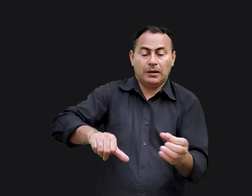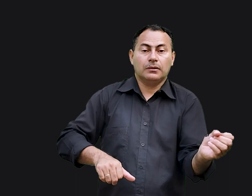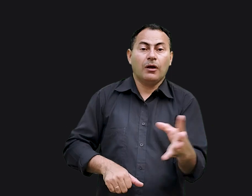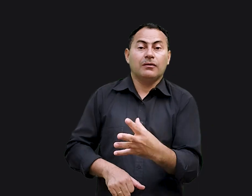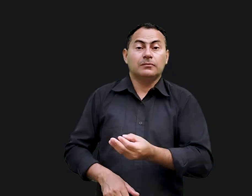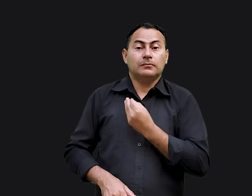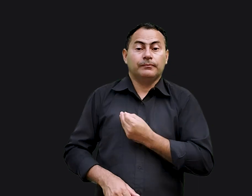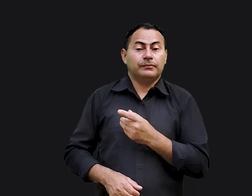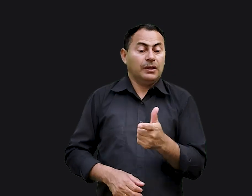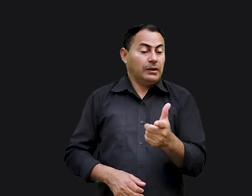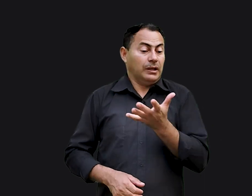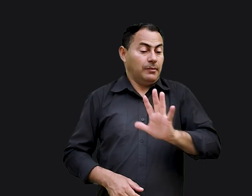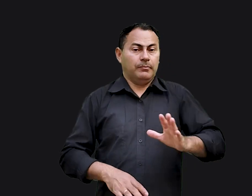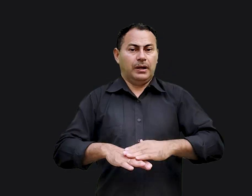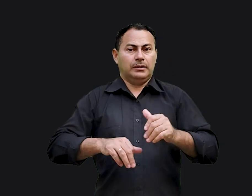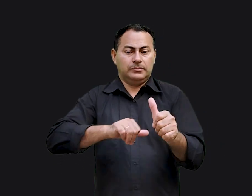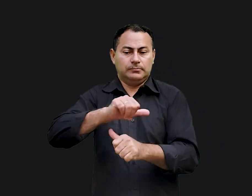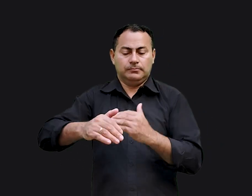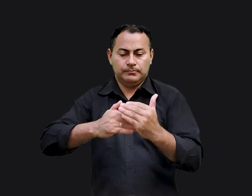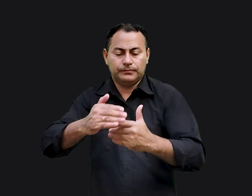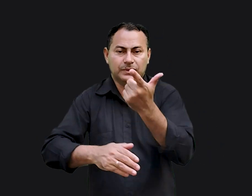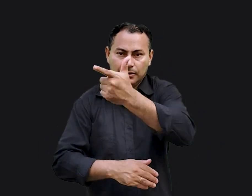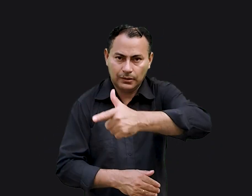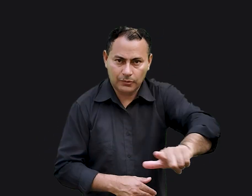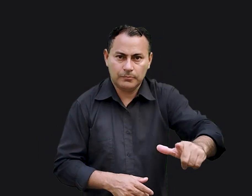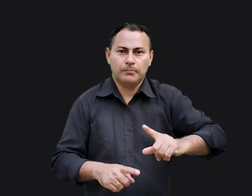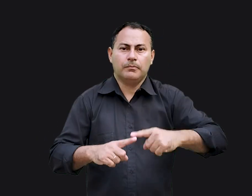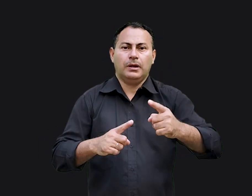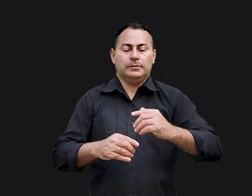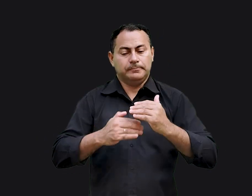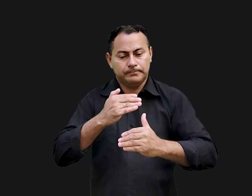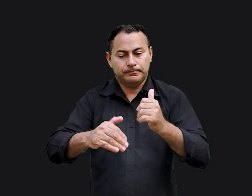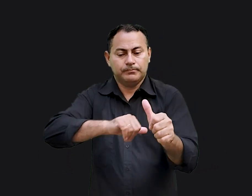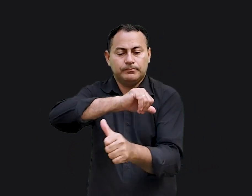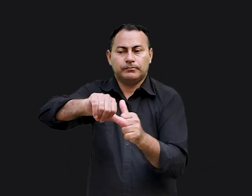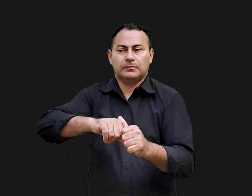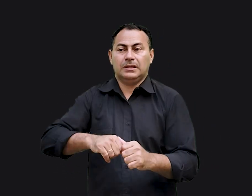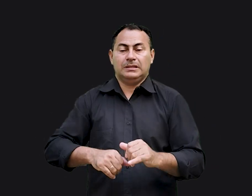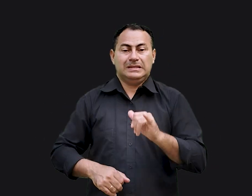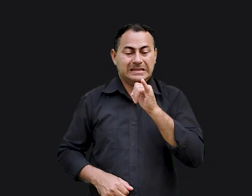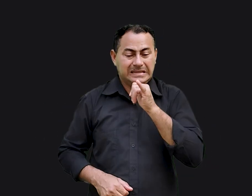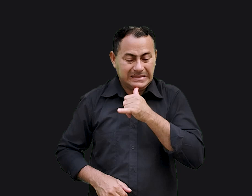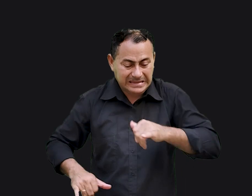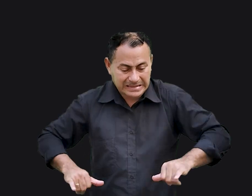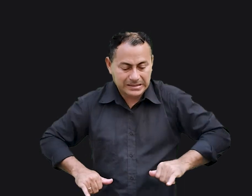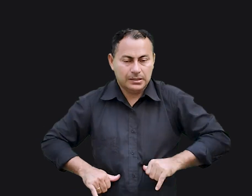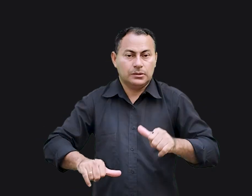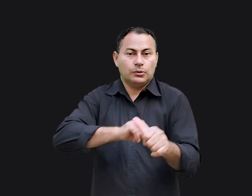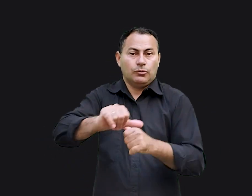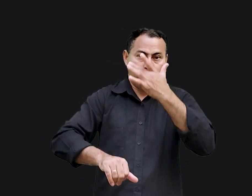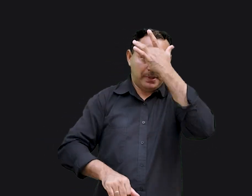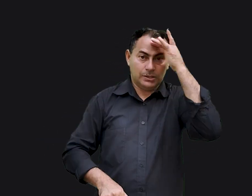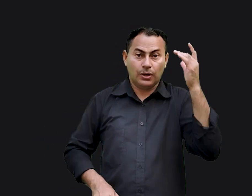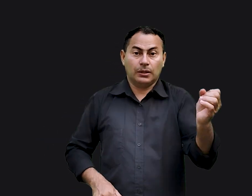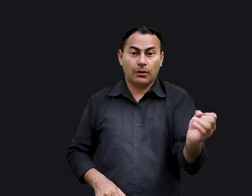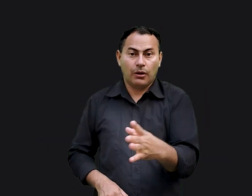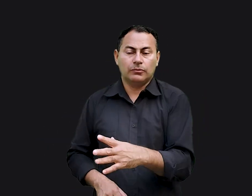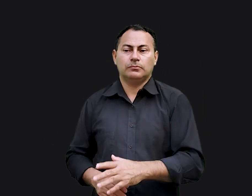para novo. Ela não iria querer passar por esse processo outra vez, mas esse processo agonizante a tornou um vaso novo.